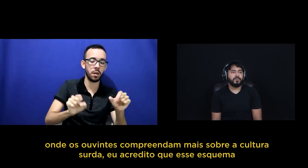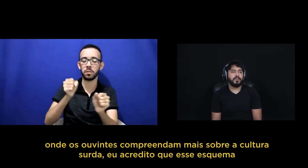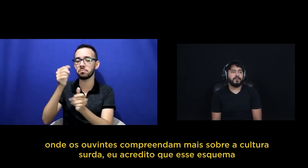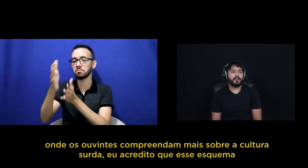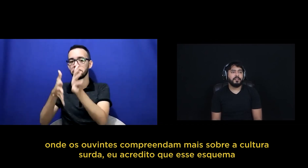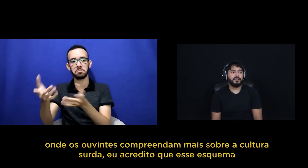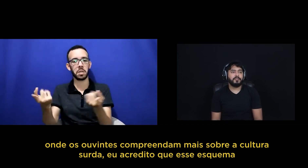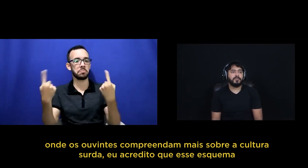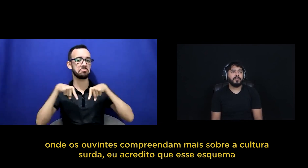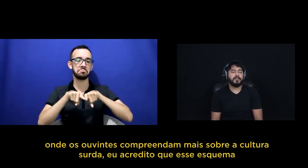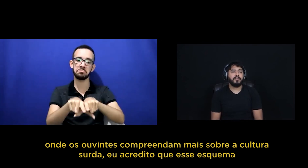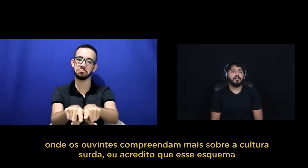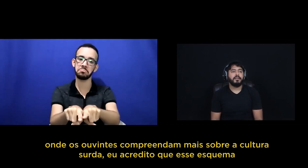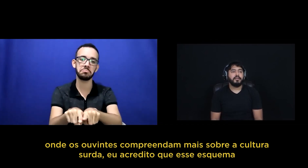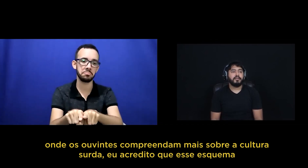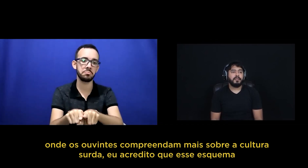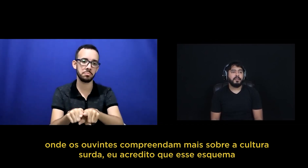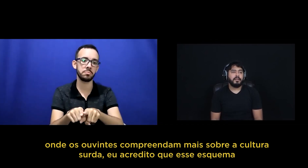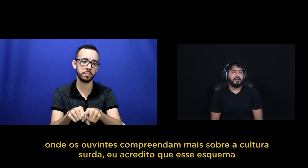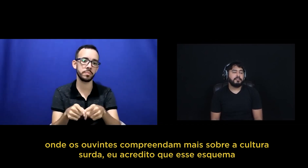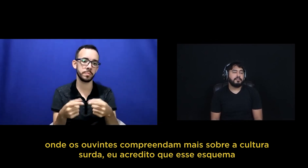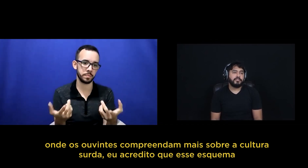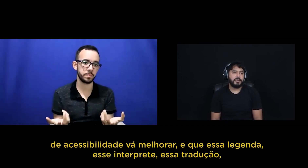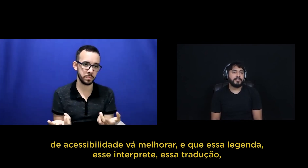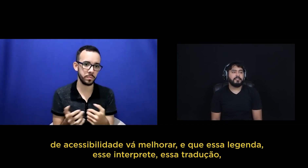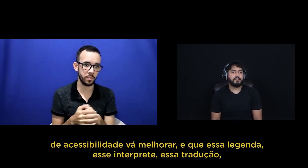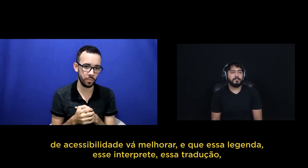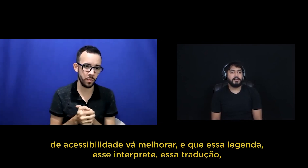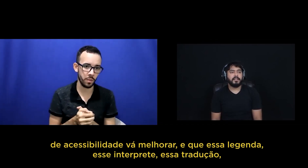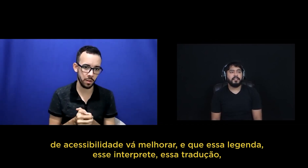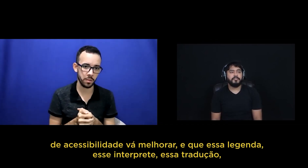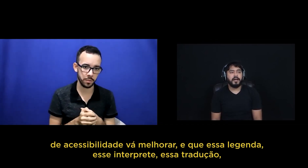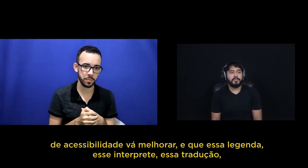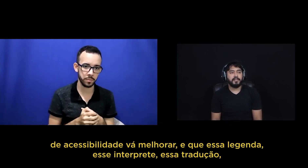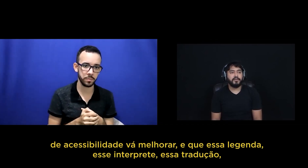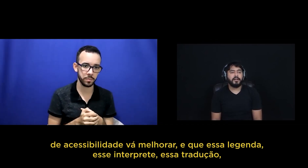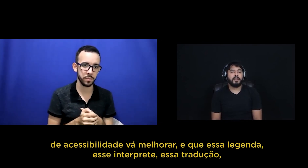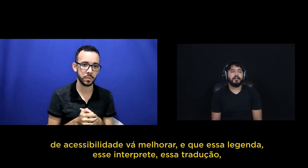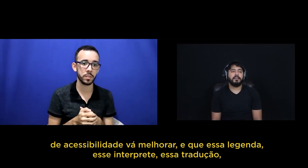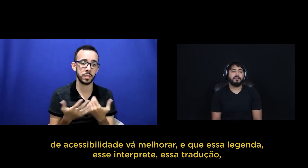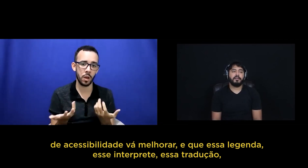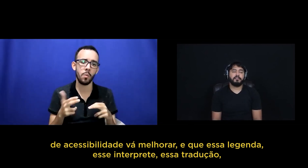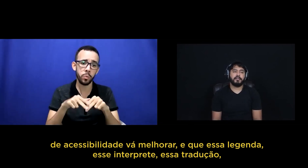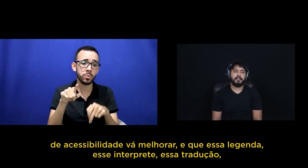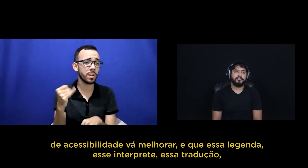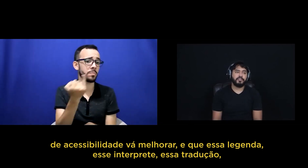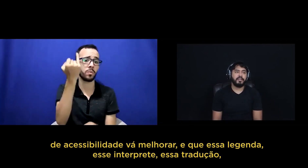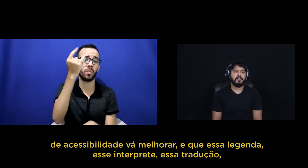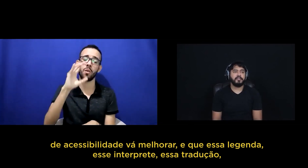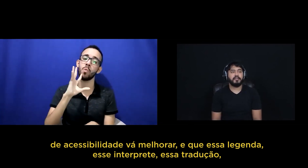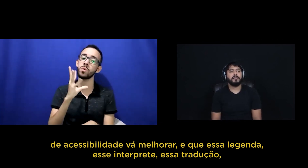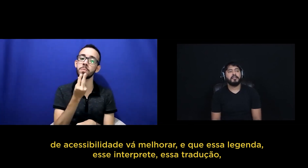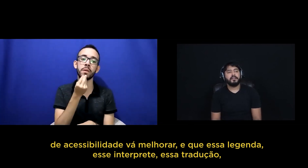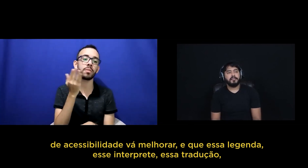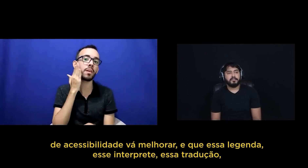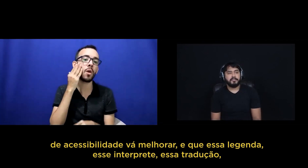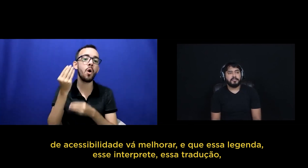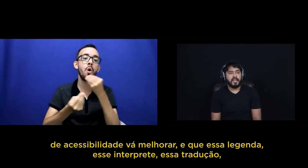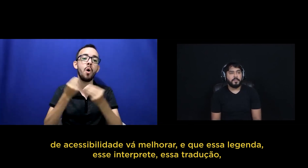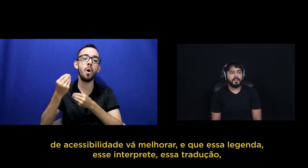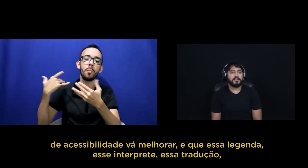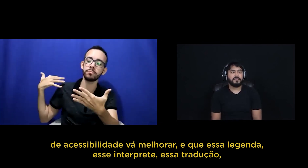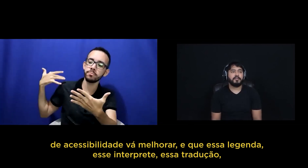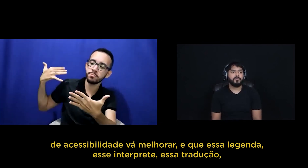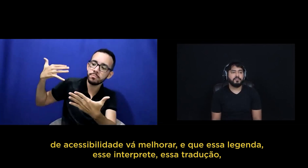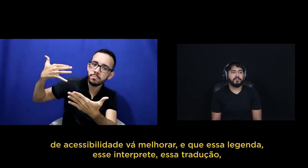surda eu acredito que que esse esquema de acessibilidade vai melhorar e que essa legenda e esse